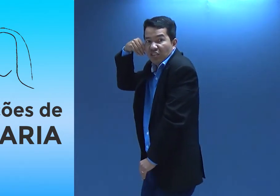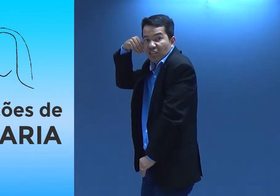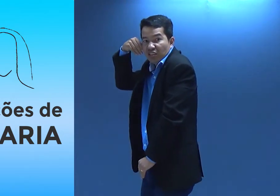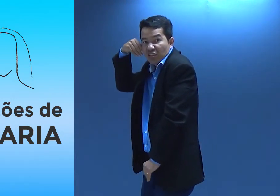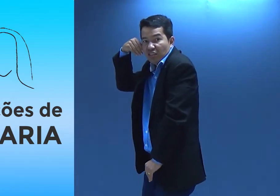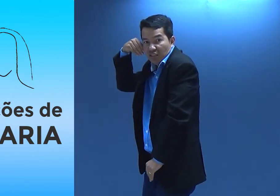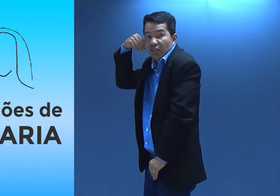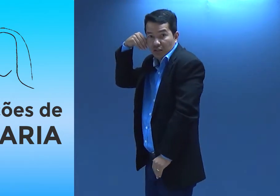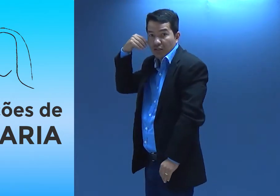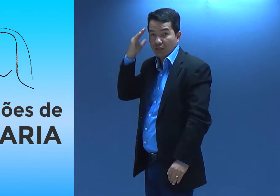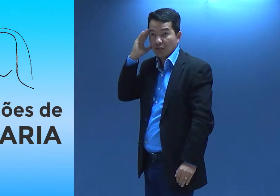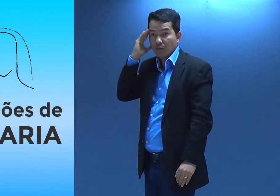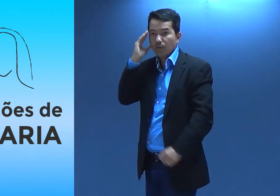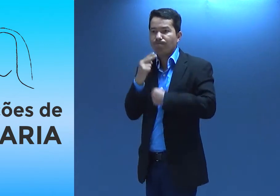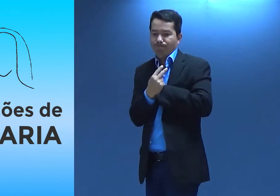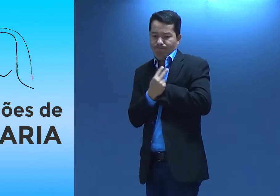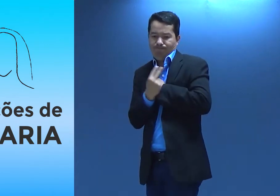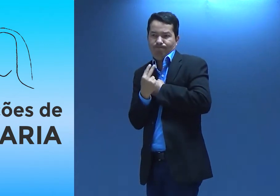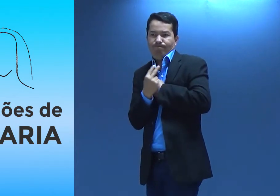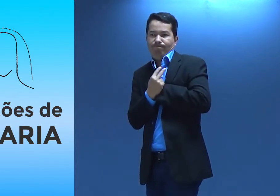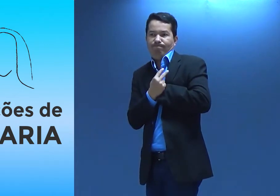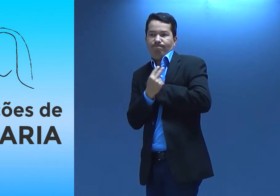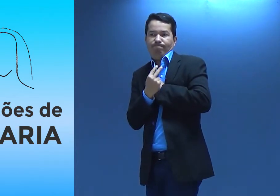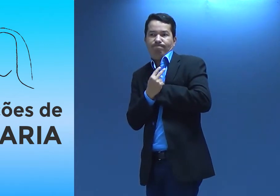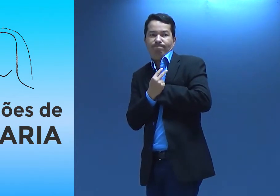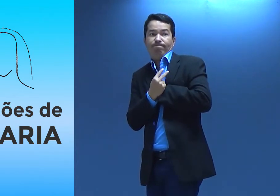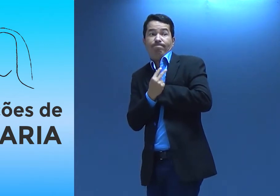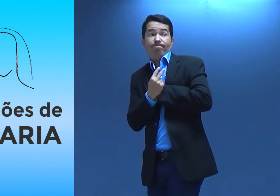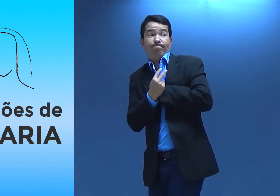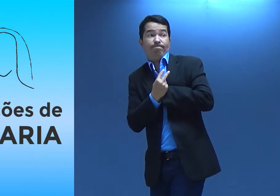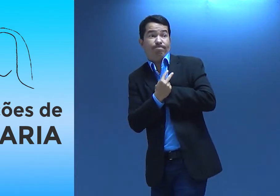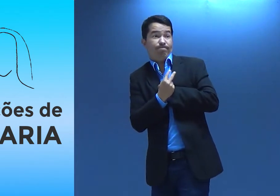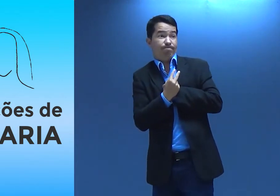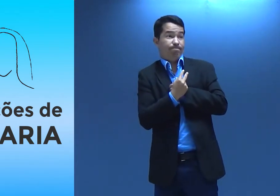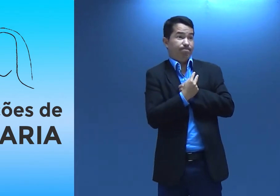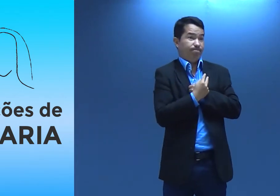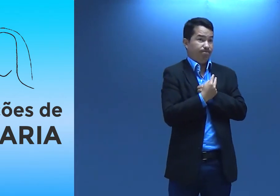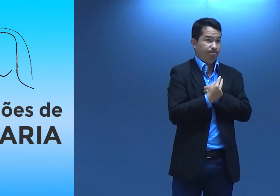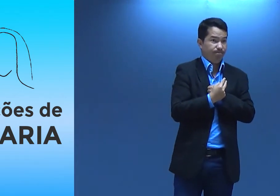o seu rosto. Vocês entenderam? Então ela tinha que cuidar dela, né?